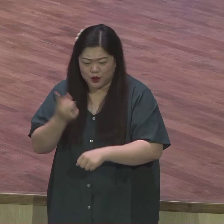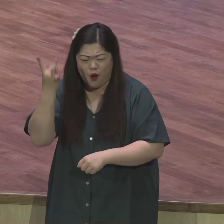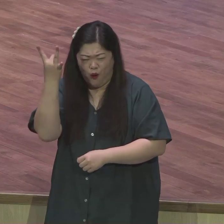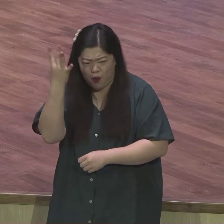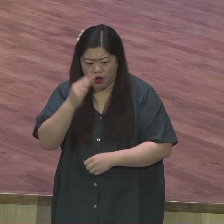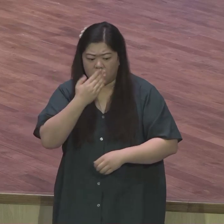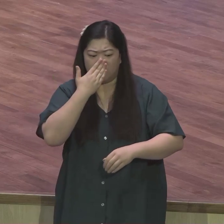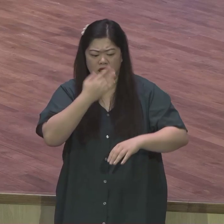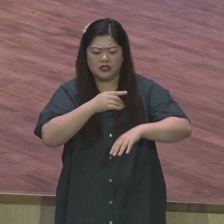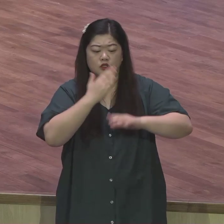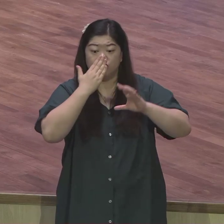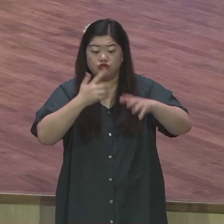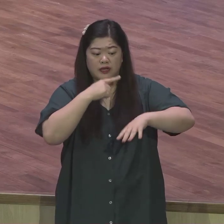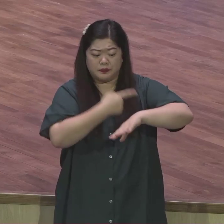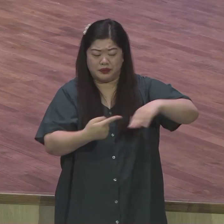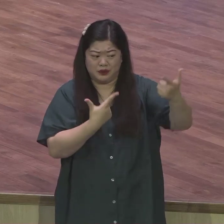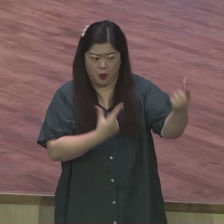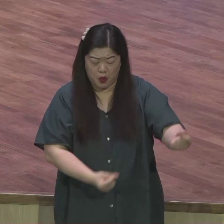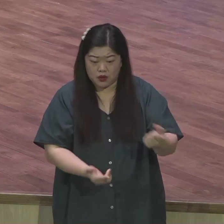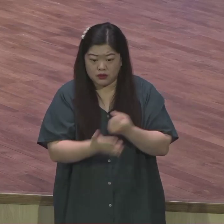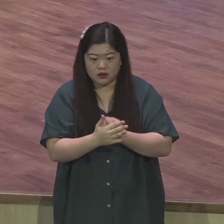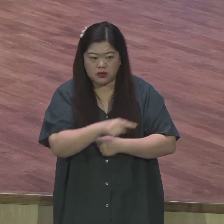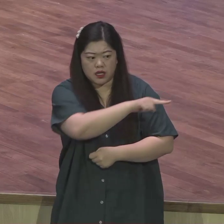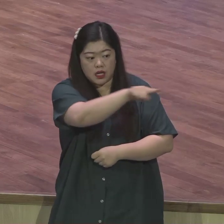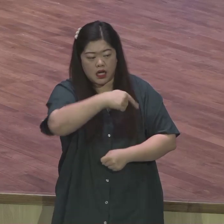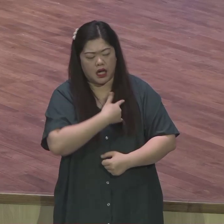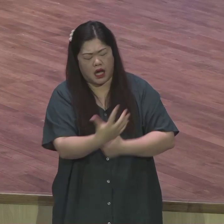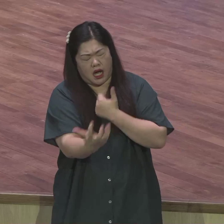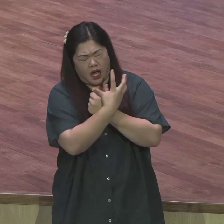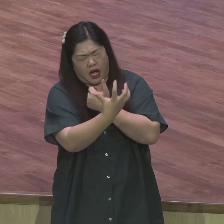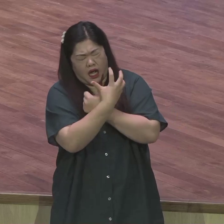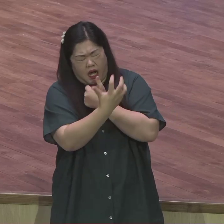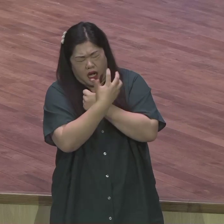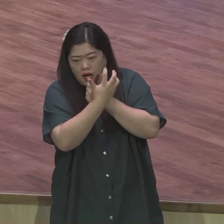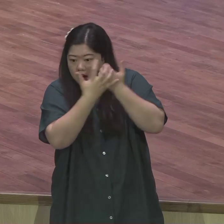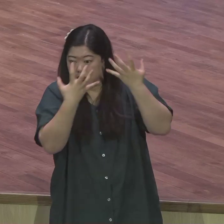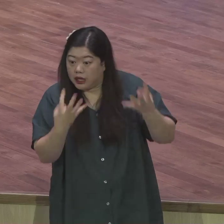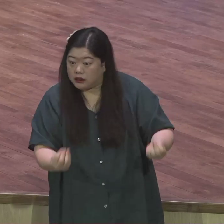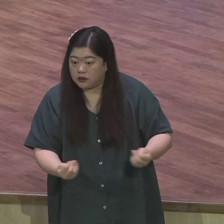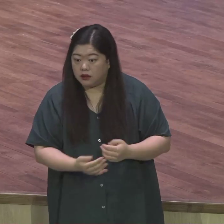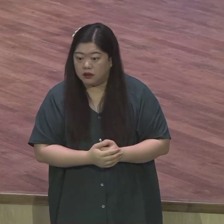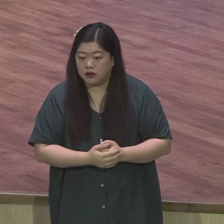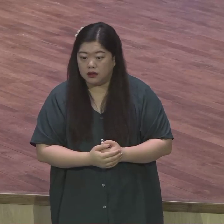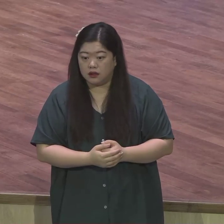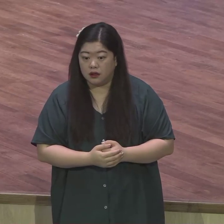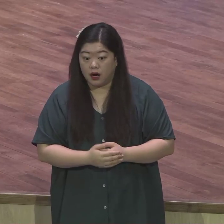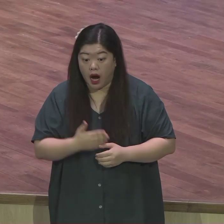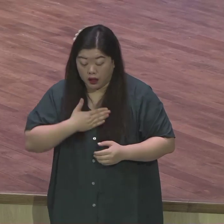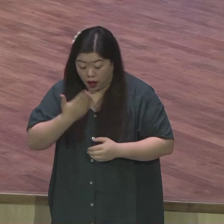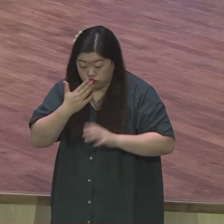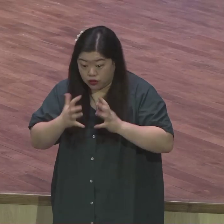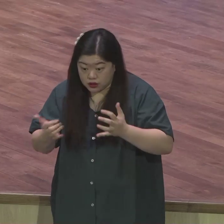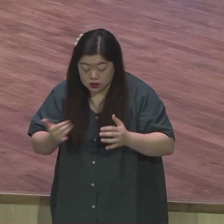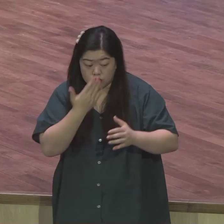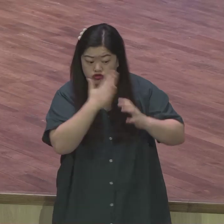예수 믿는다고 끊임없이 자기 동족을 통해서 엄청나게 핍박했는데도